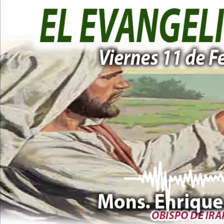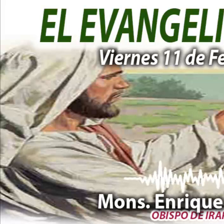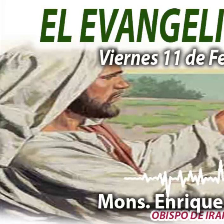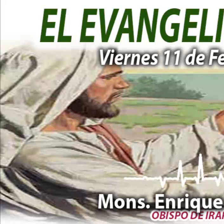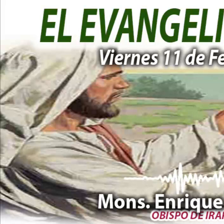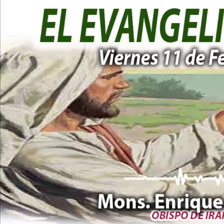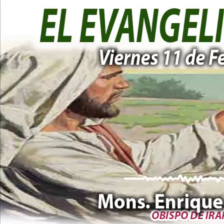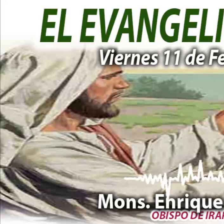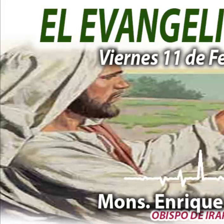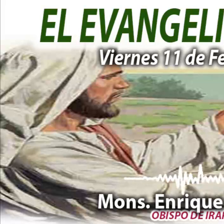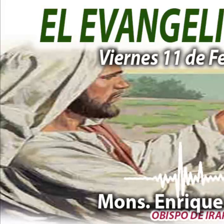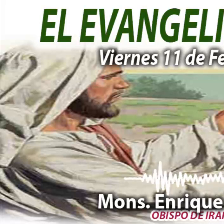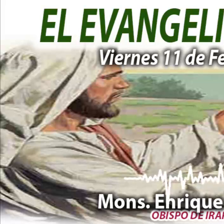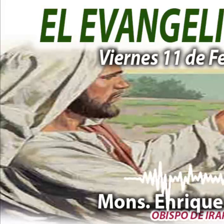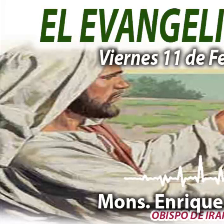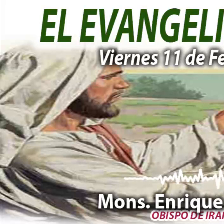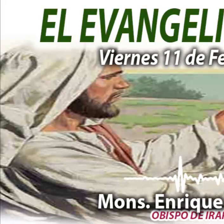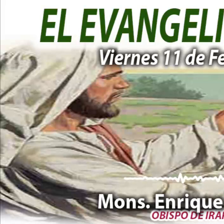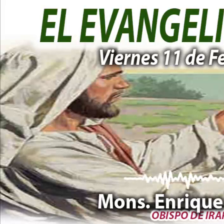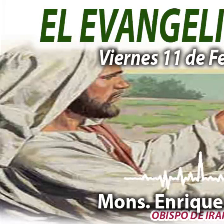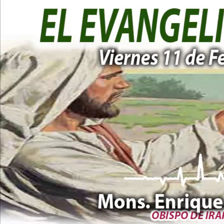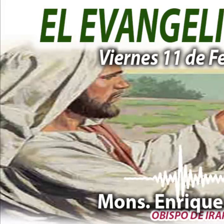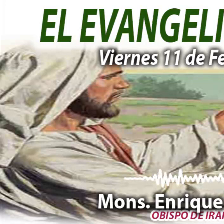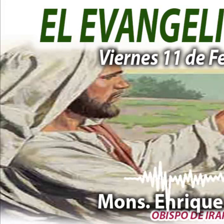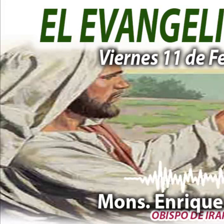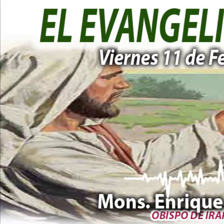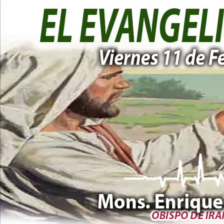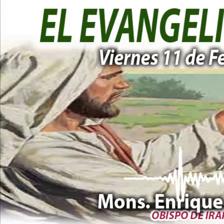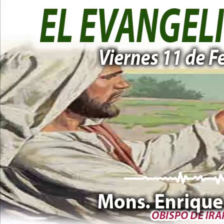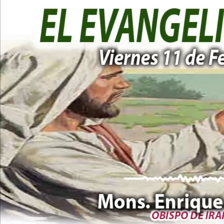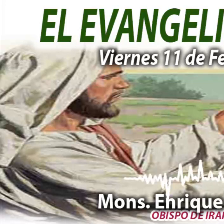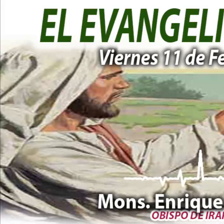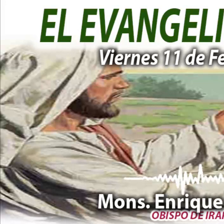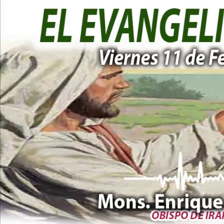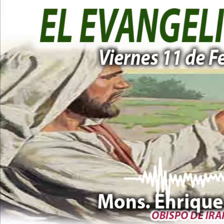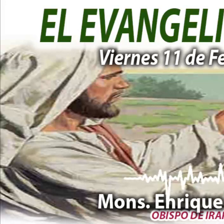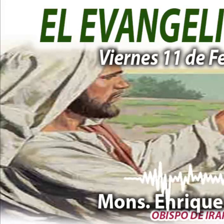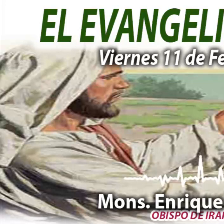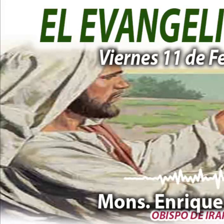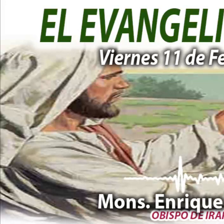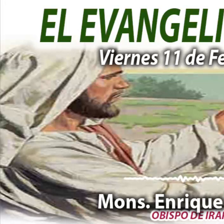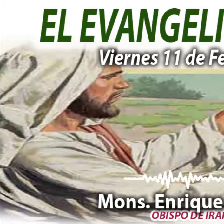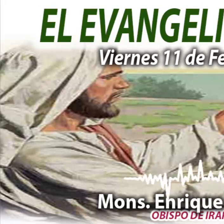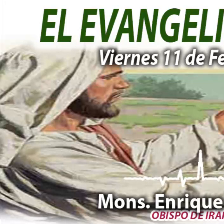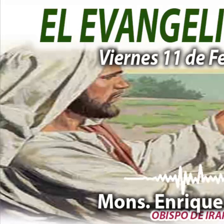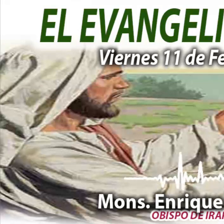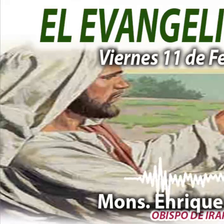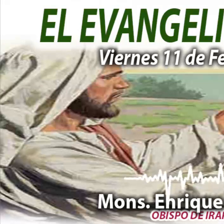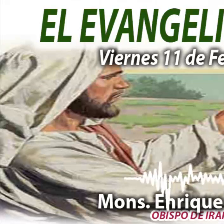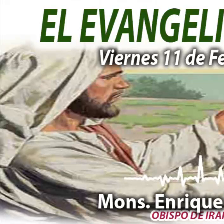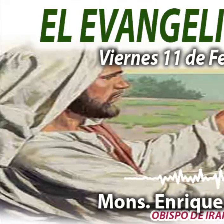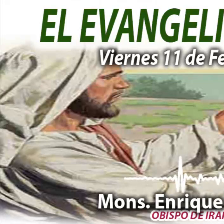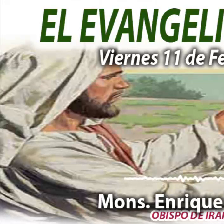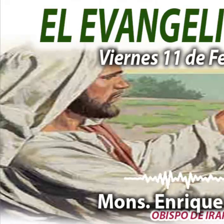El Evangelio del Día, en voz de Monseñor Enrique Díaz, a través de Radio María, Voz de